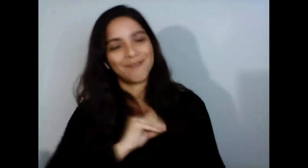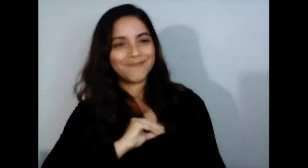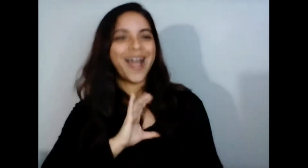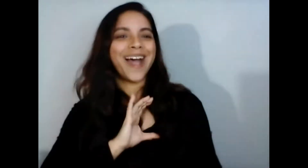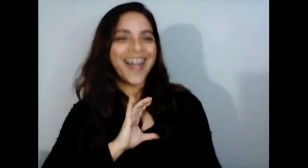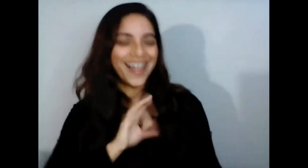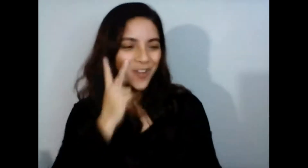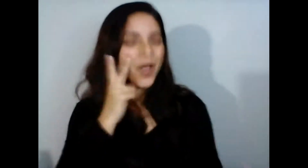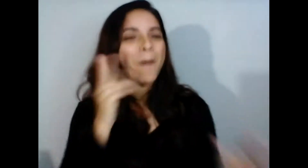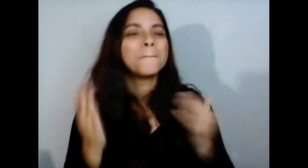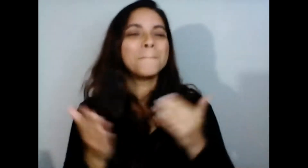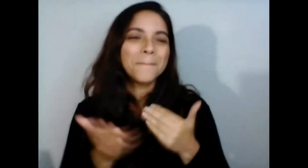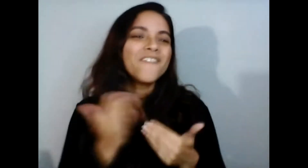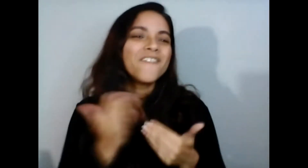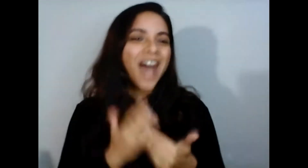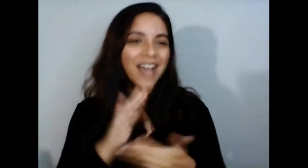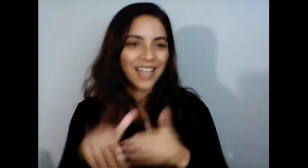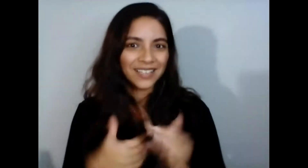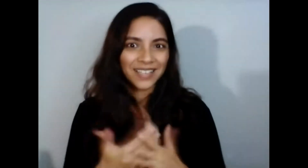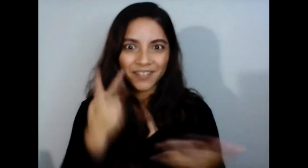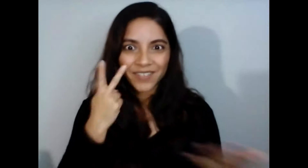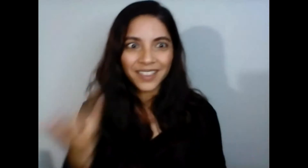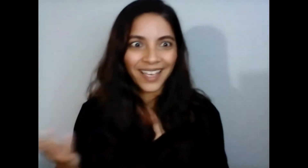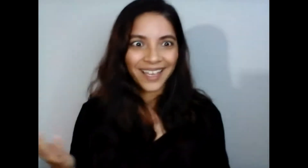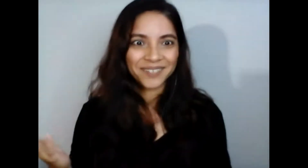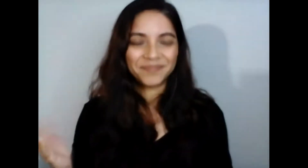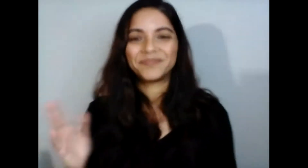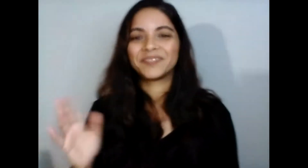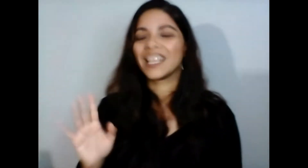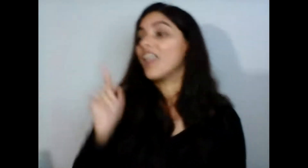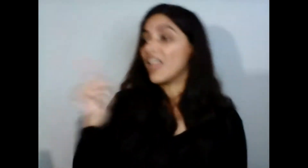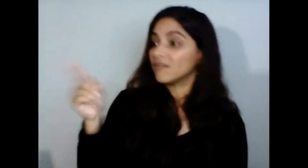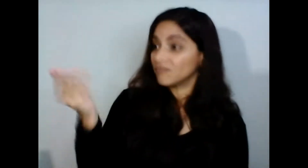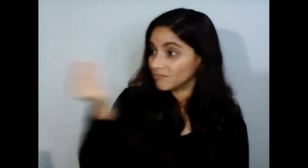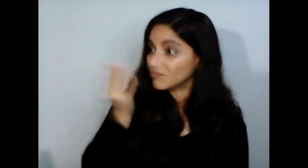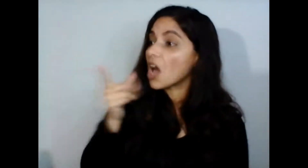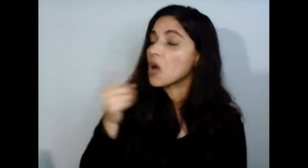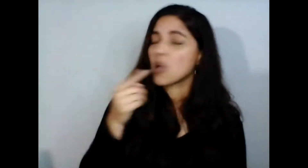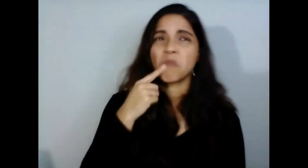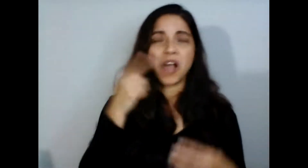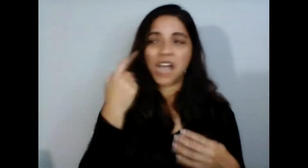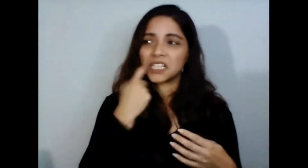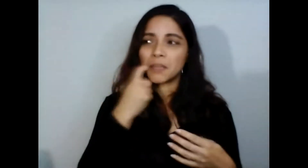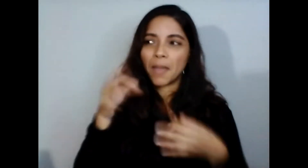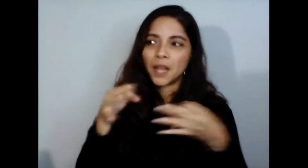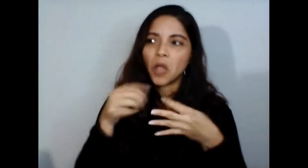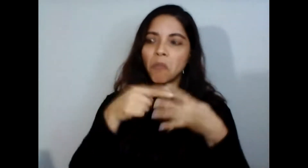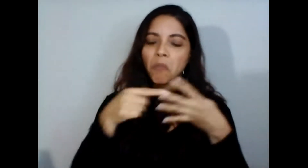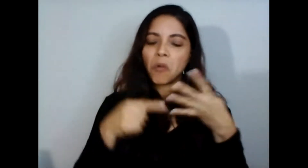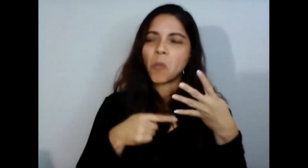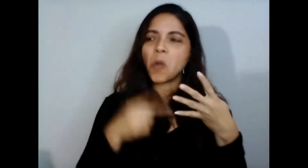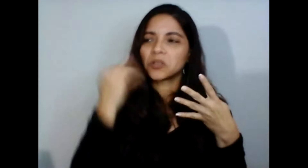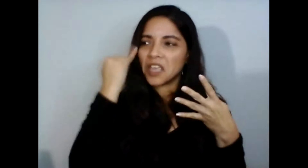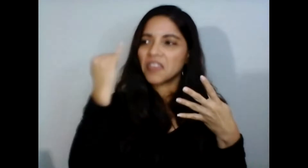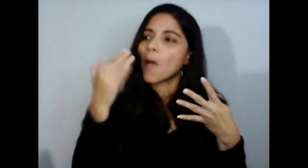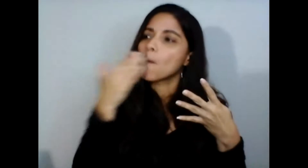ahí como por lo menos cuatro o cinco excelentes ideas de cosas que podemos hacer con el contenido les preguntamos